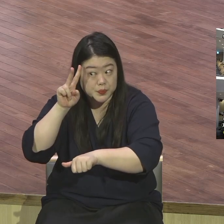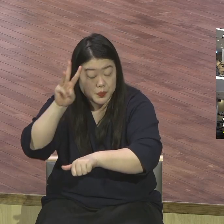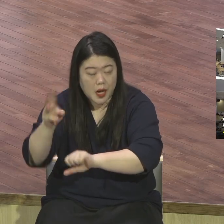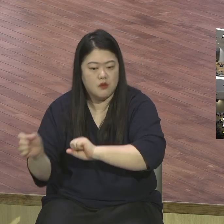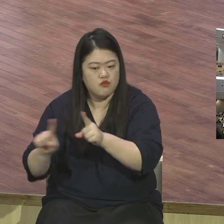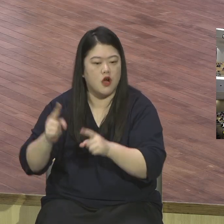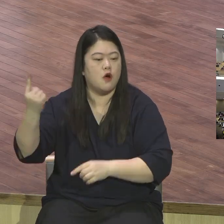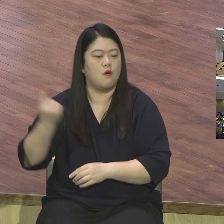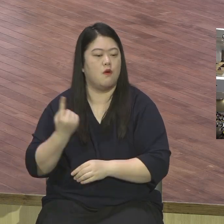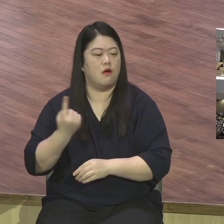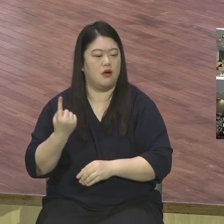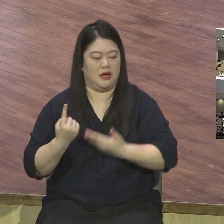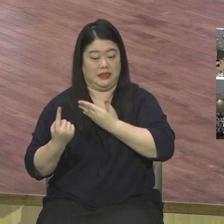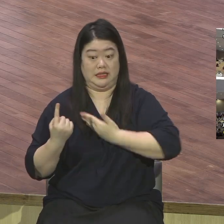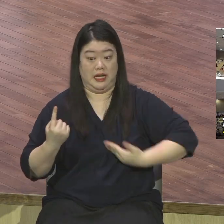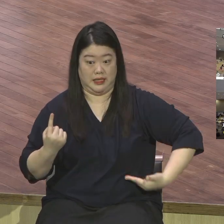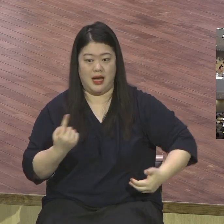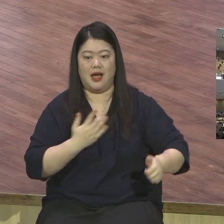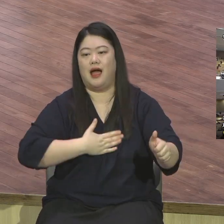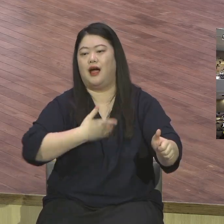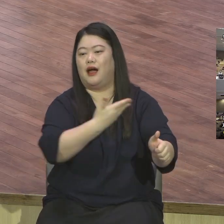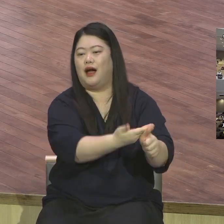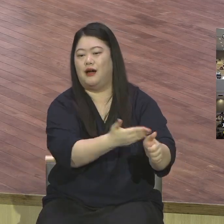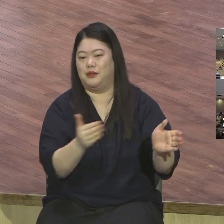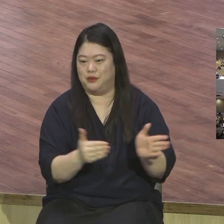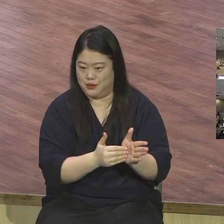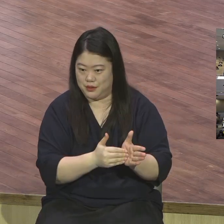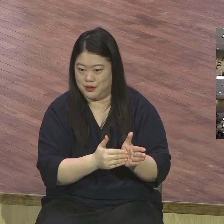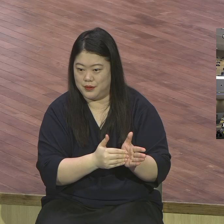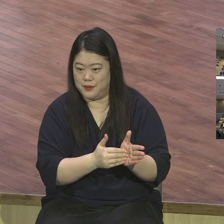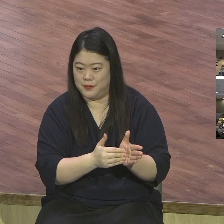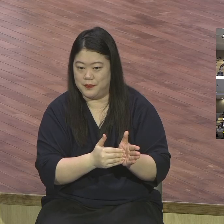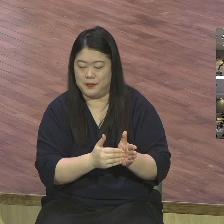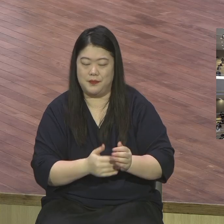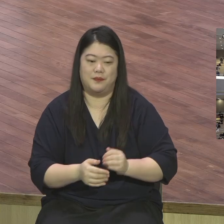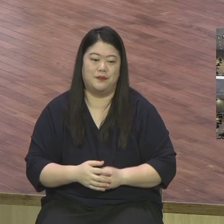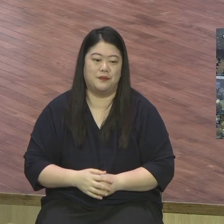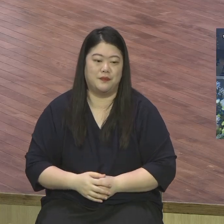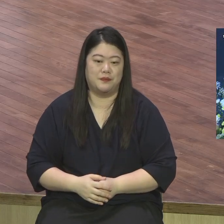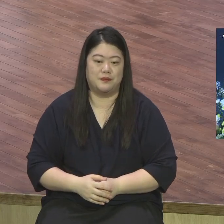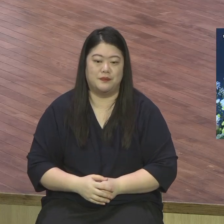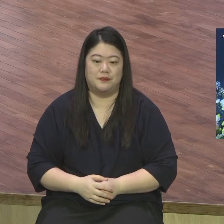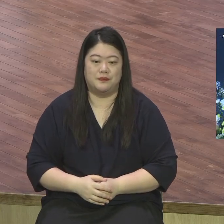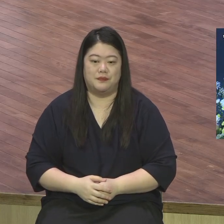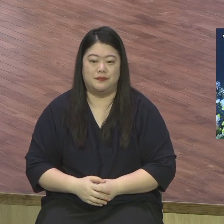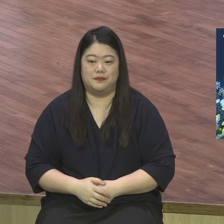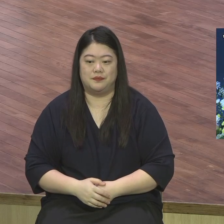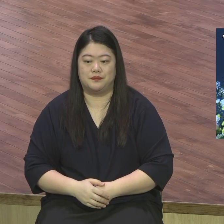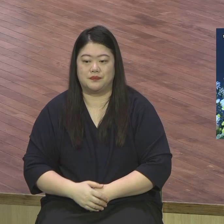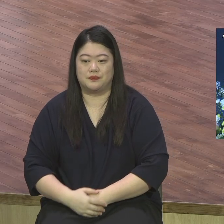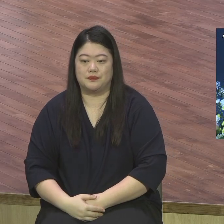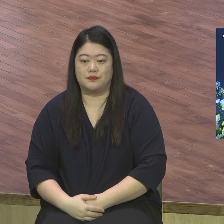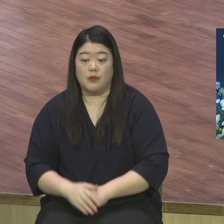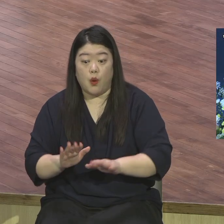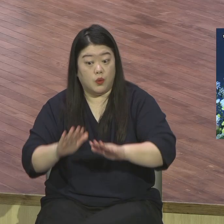제자들에게 비로소 나타내시니라 오늘 본문의 내용은